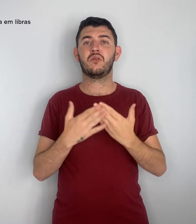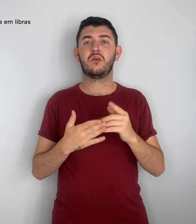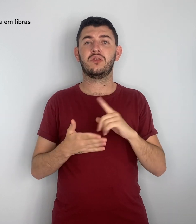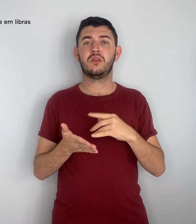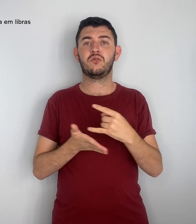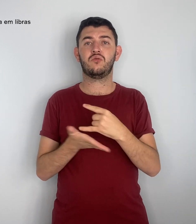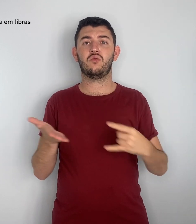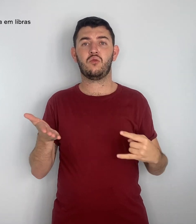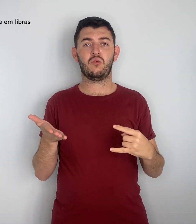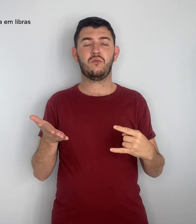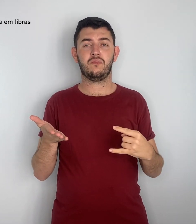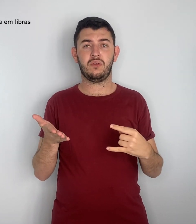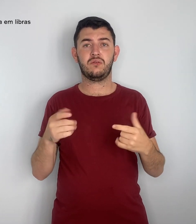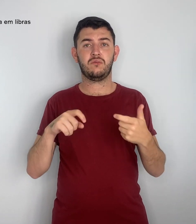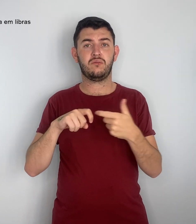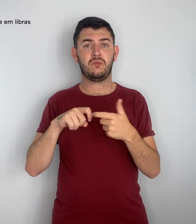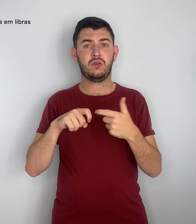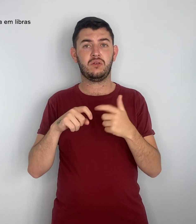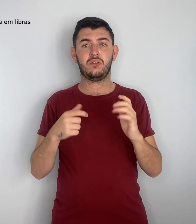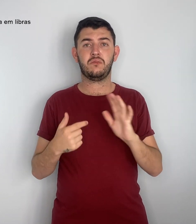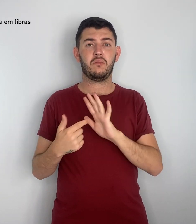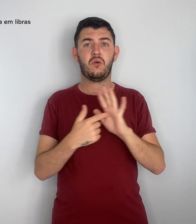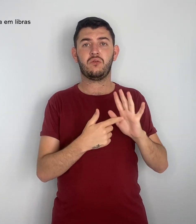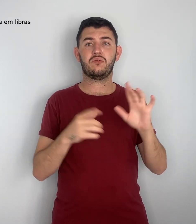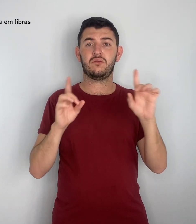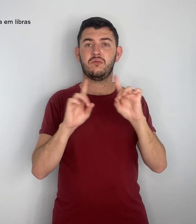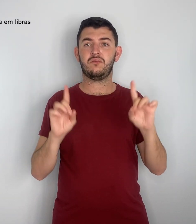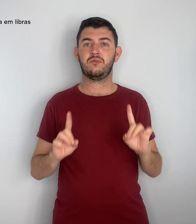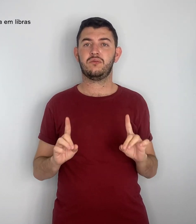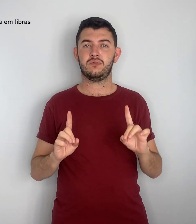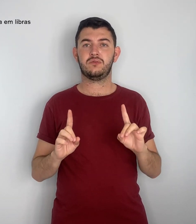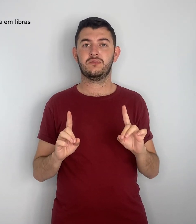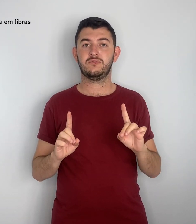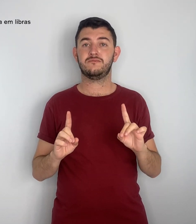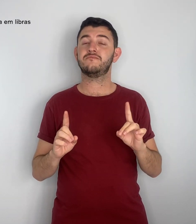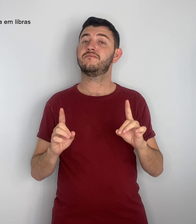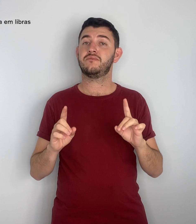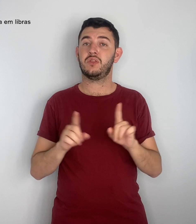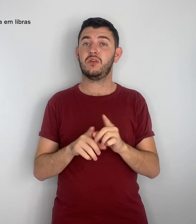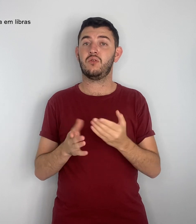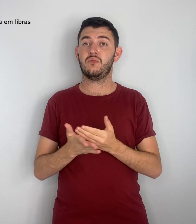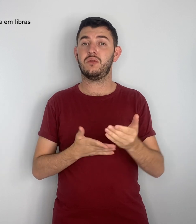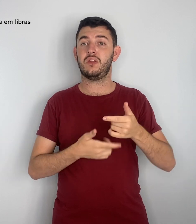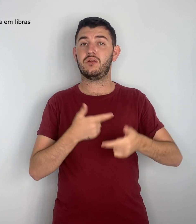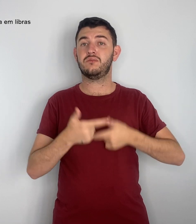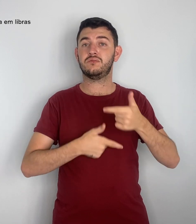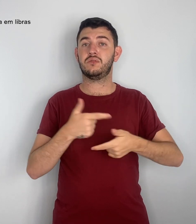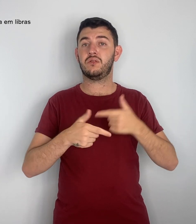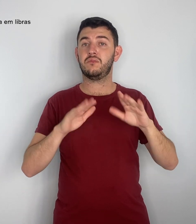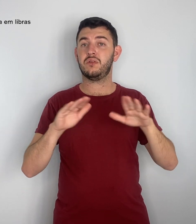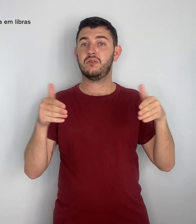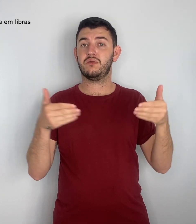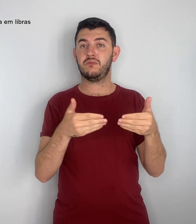laudo que atestam sua condição e já iniciaram um trabalho específico a partir deles.